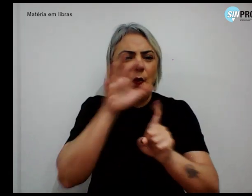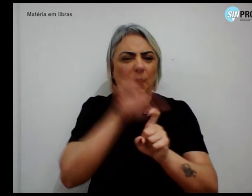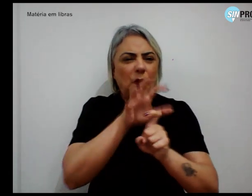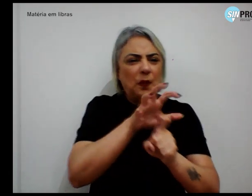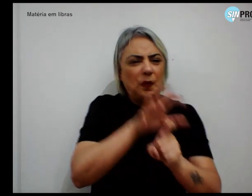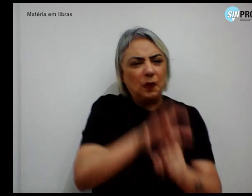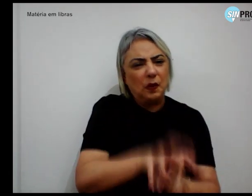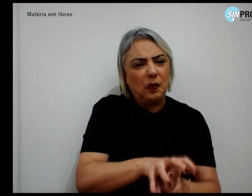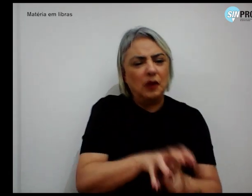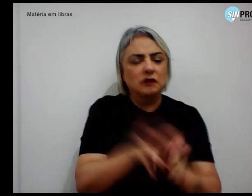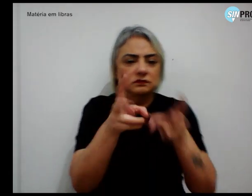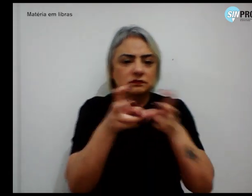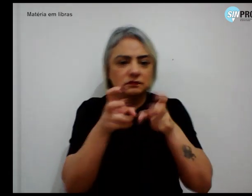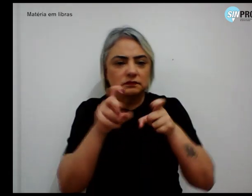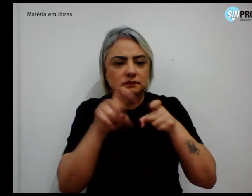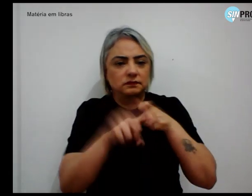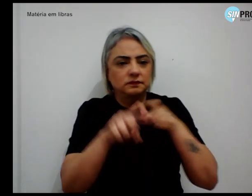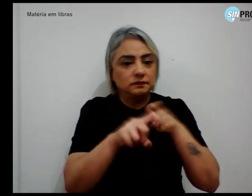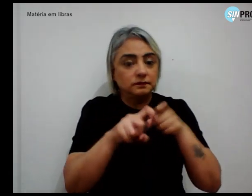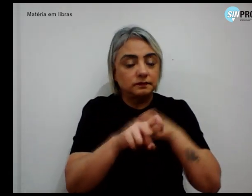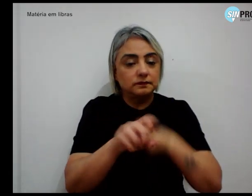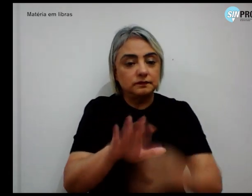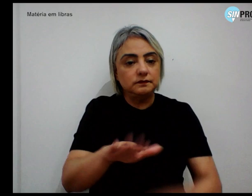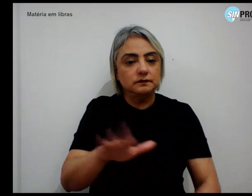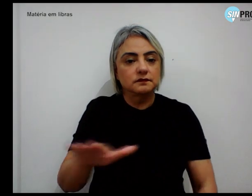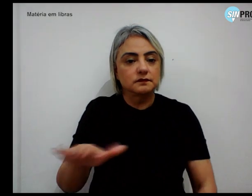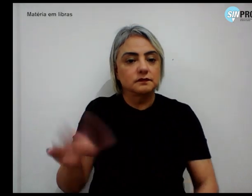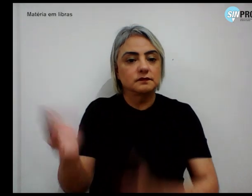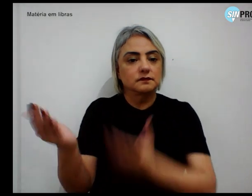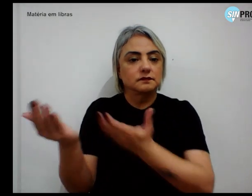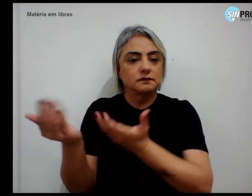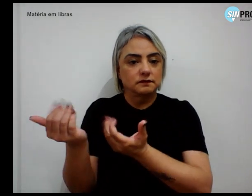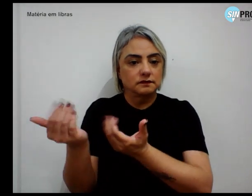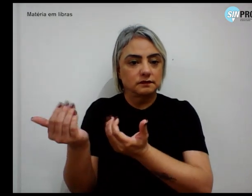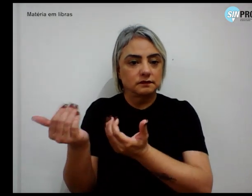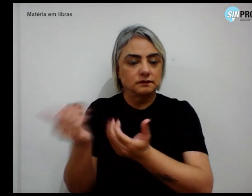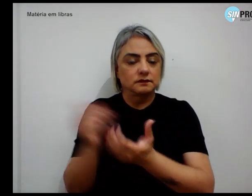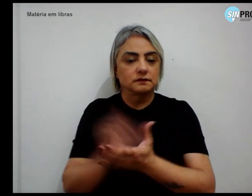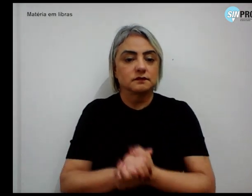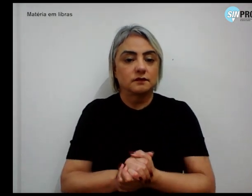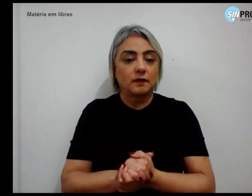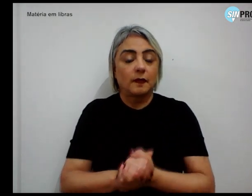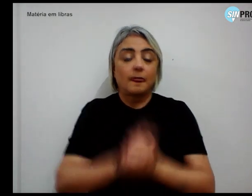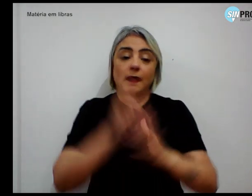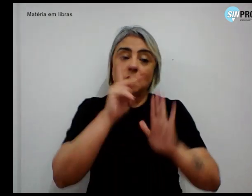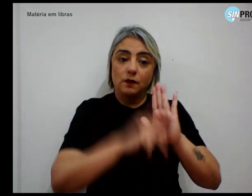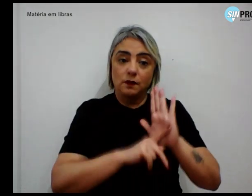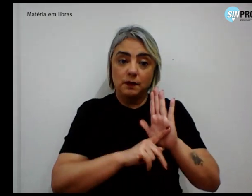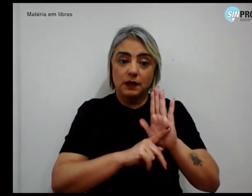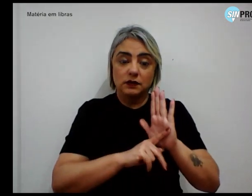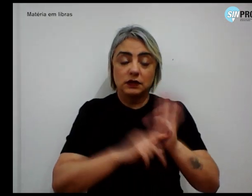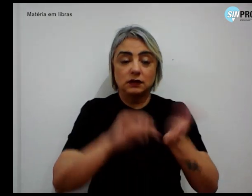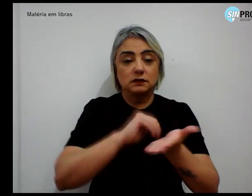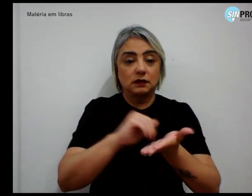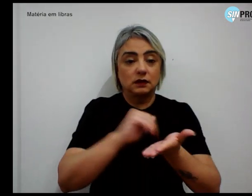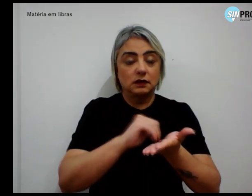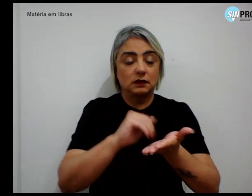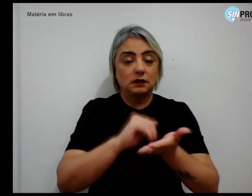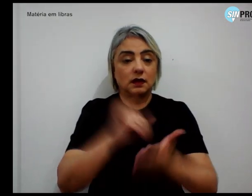Exploração Sexual de Crianças e Adolescentes. O projeto da Secretaria de Mulheres do